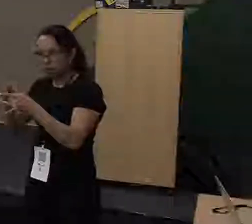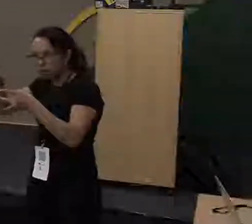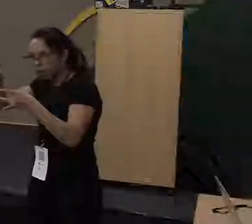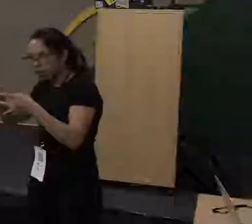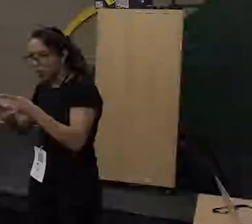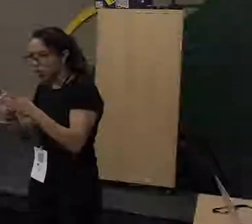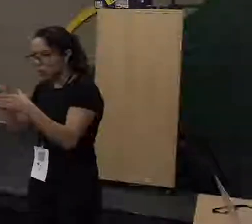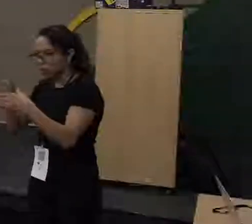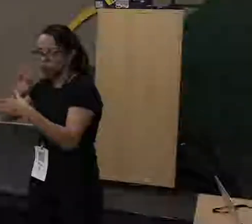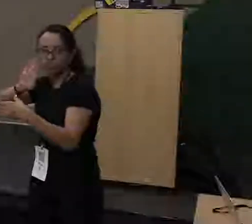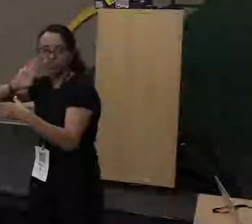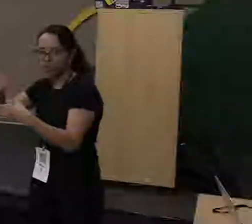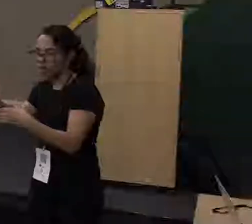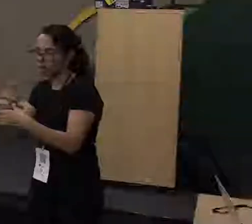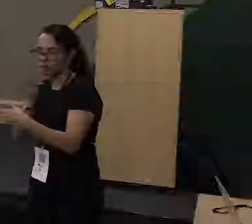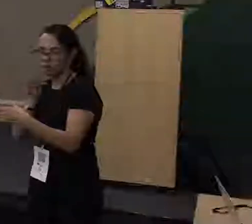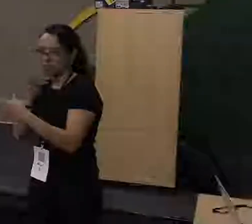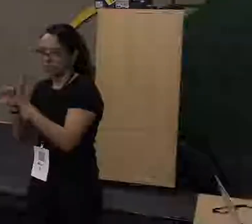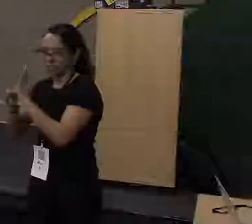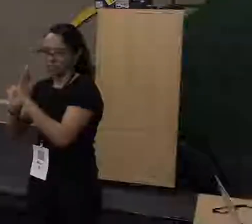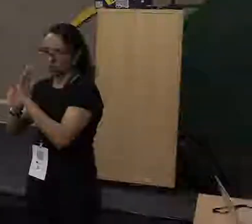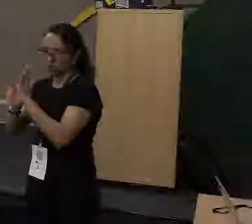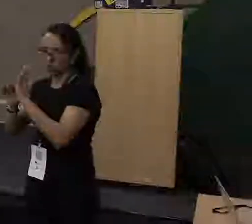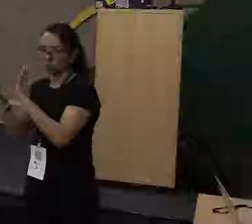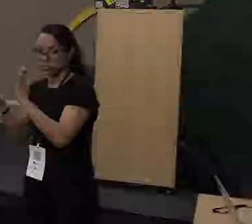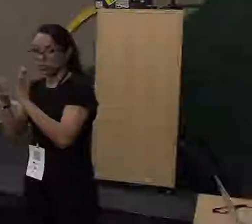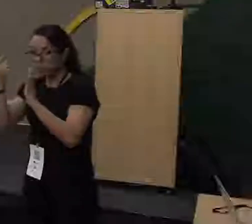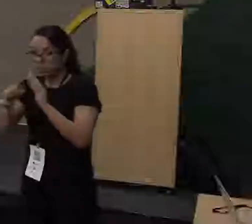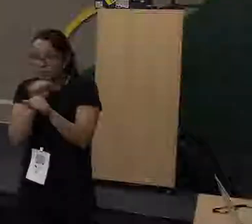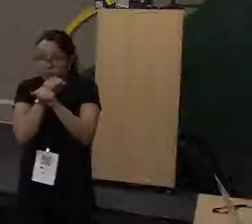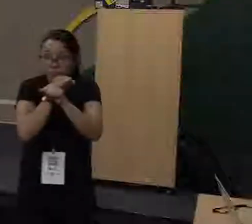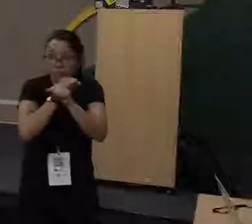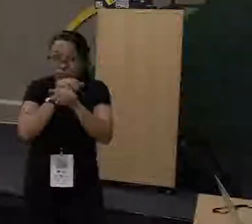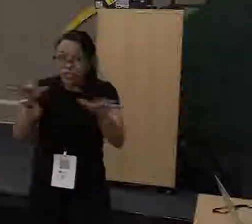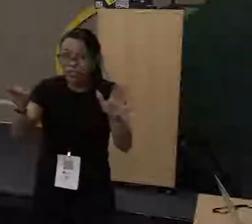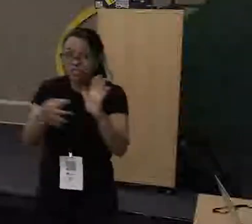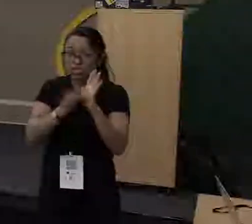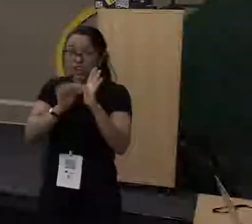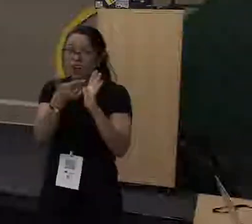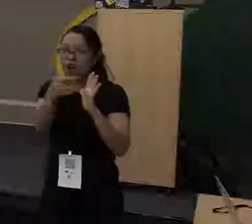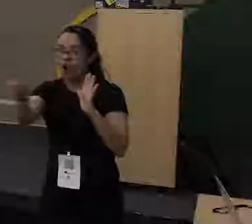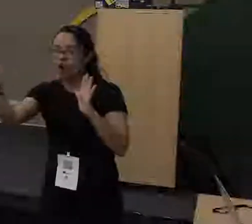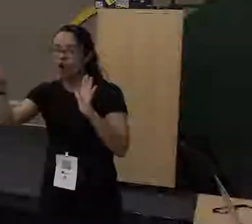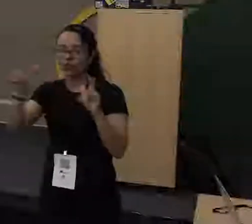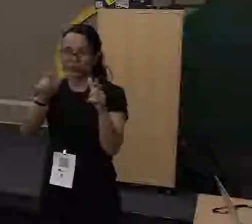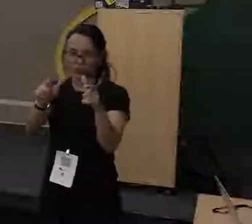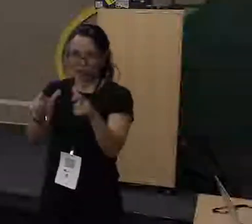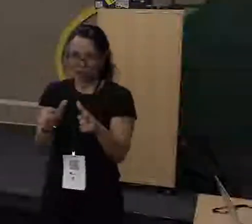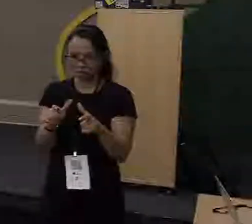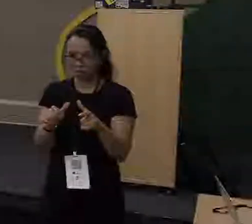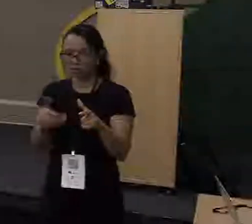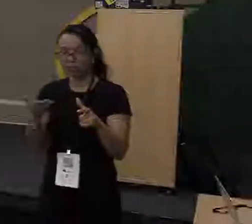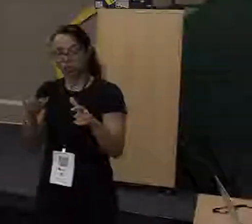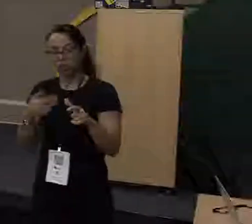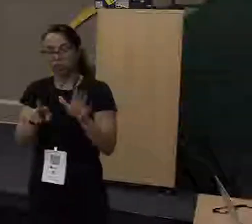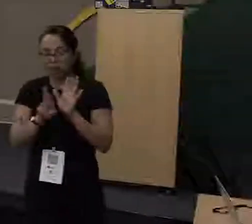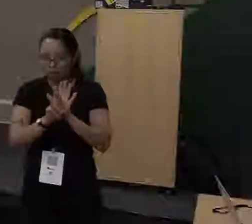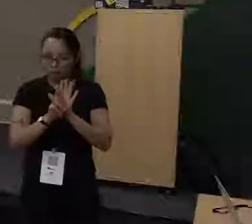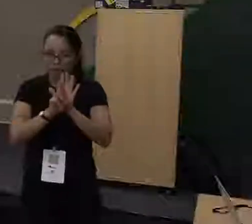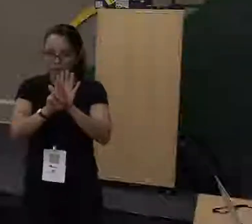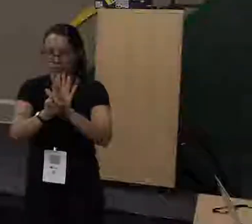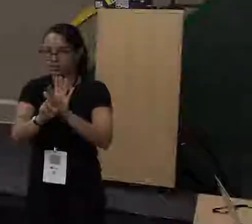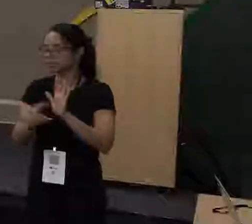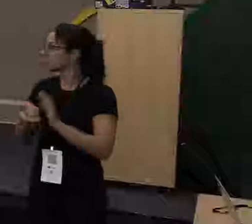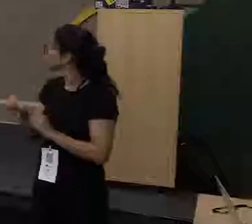isso já tem gente. Eu vou falar de Java em outros lugares, então por isso que eu estou aqui hoje. E eu sou editor do blog do Trend Center, vou fazer dois